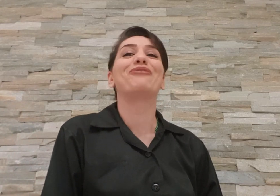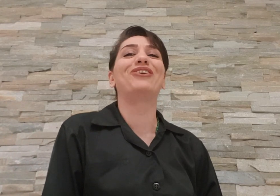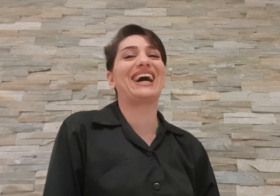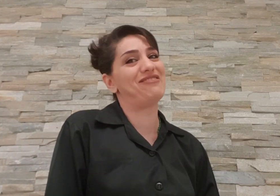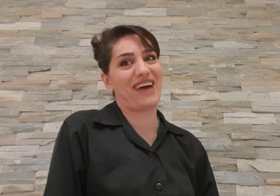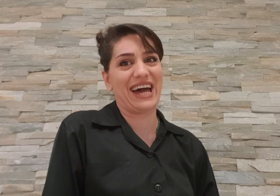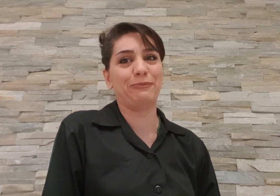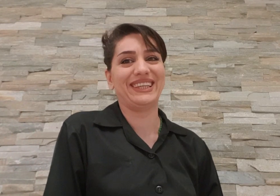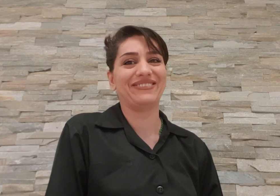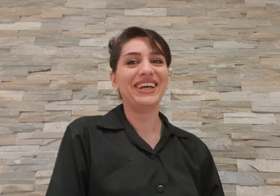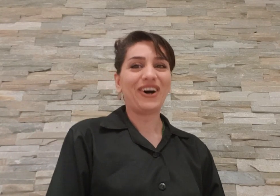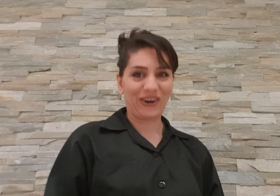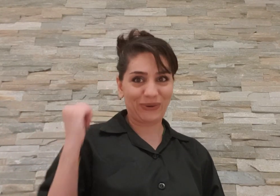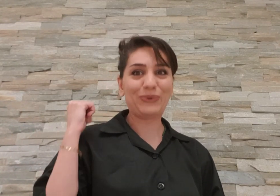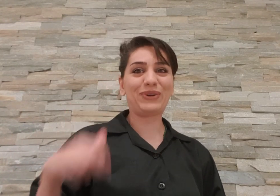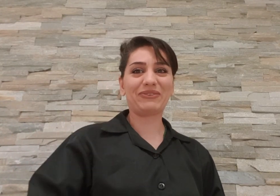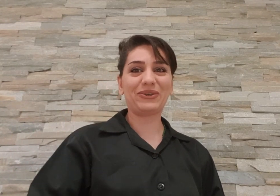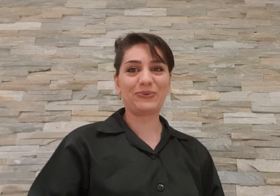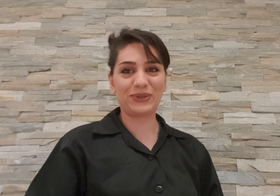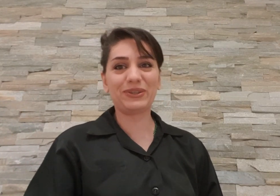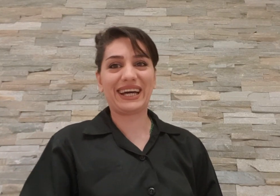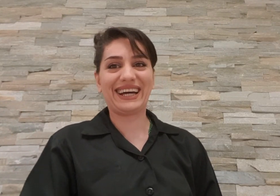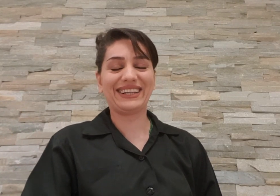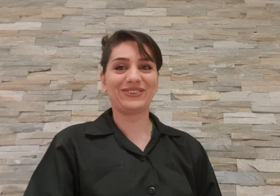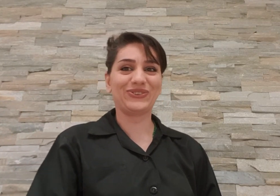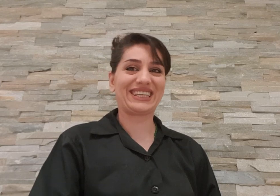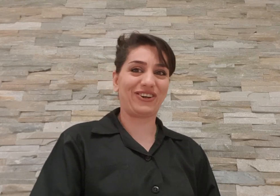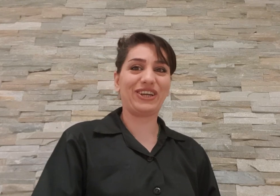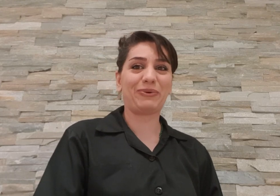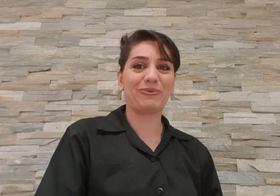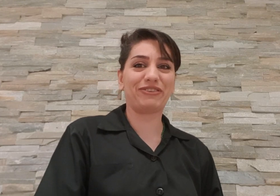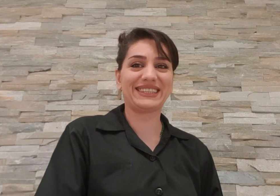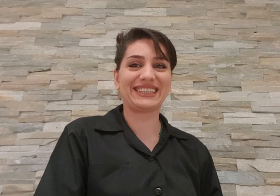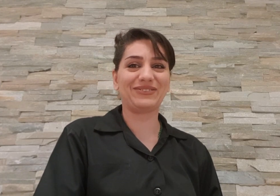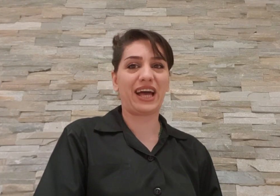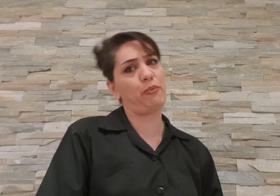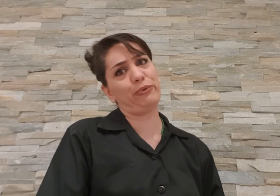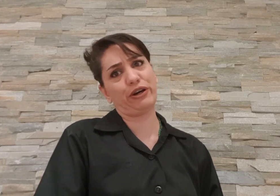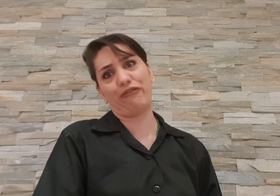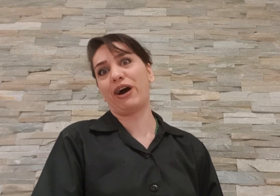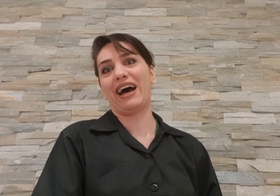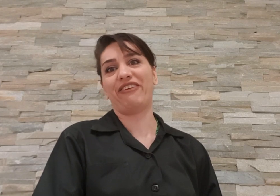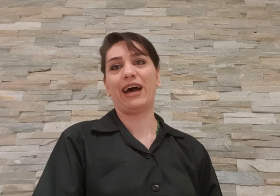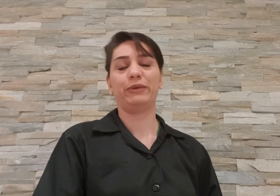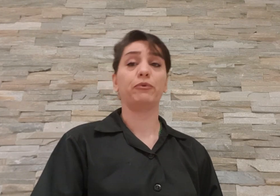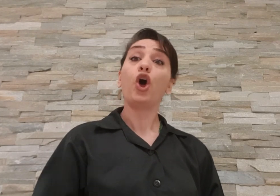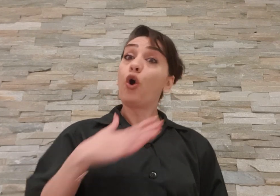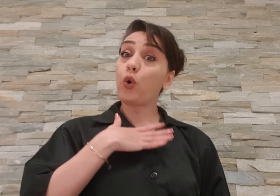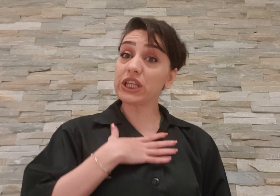ما واقعا فهمیدیم آقای گلپور هم که گفته بودن تو اون صداهایی که بر ما فرسته بودن ما هم که واقعا فهمیدیم خود